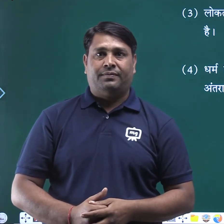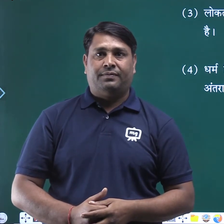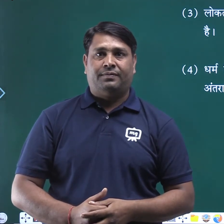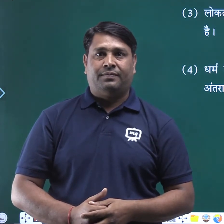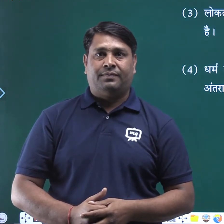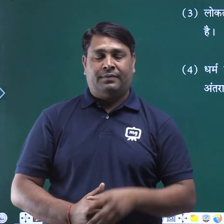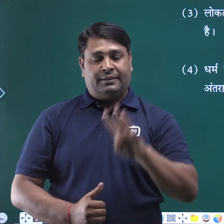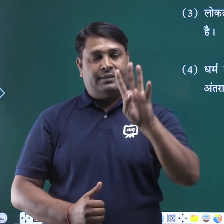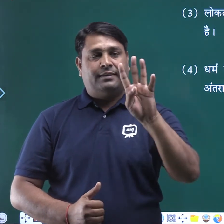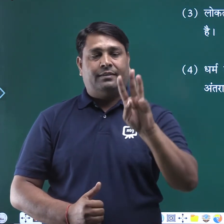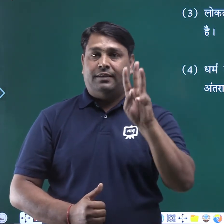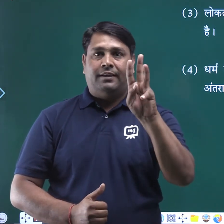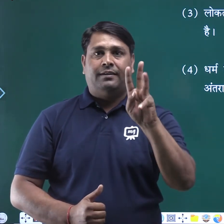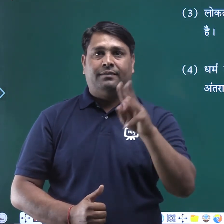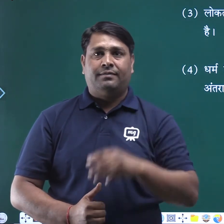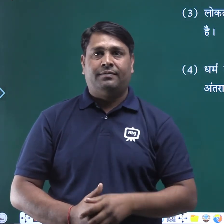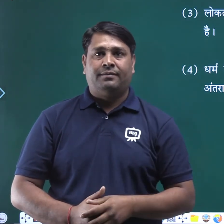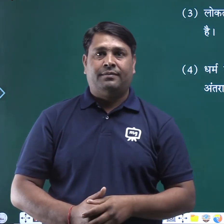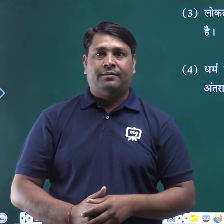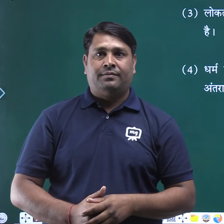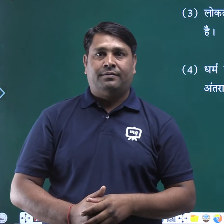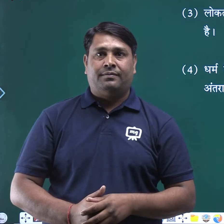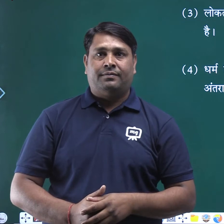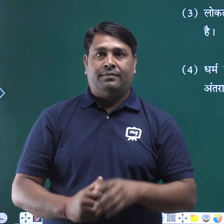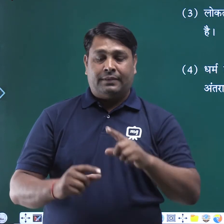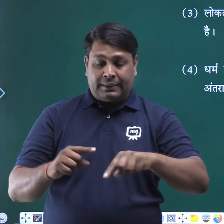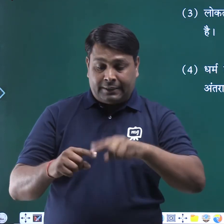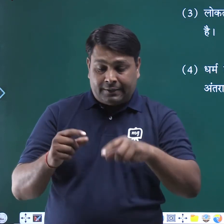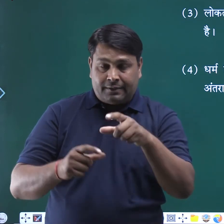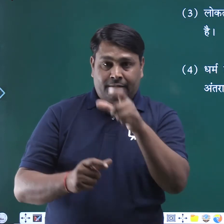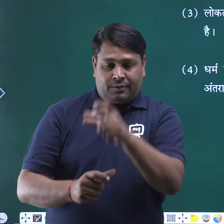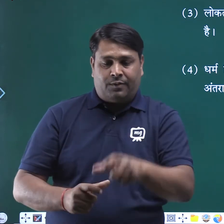तीन लोक तंत्र में